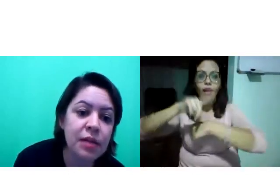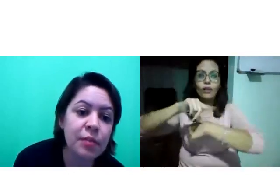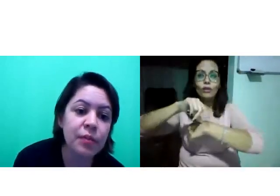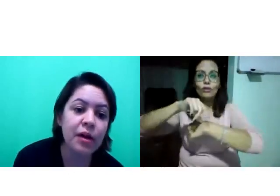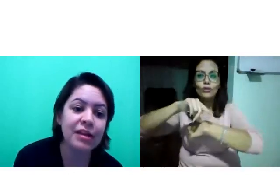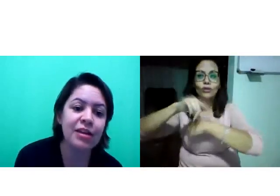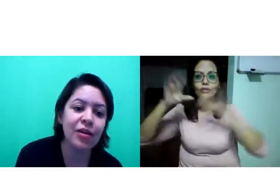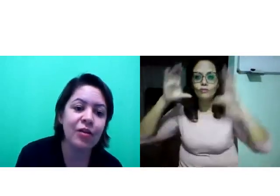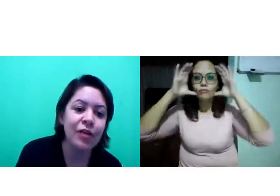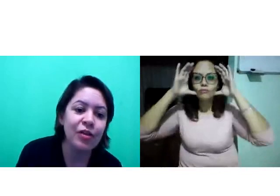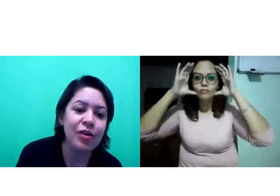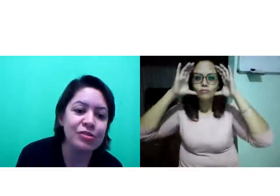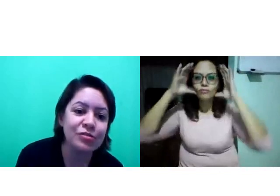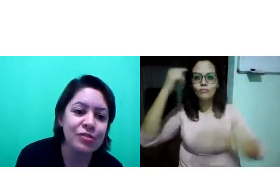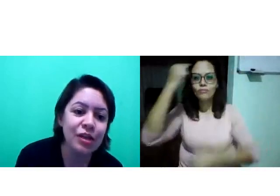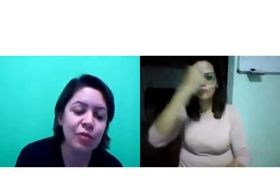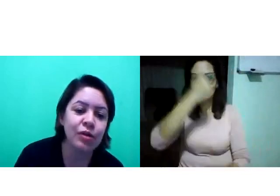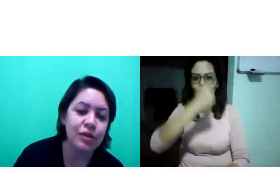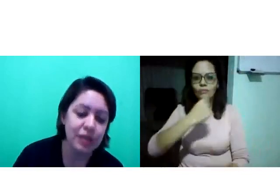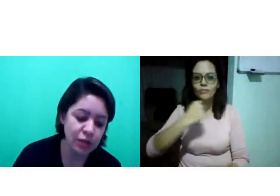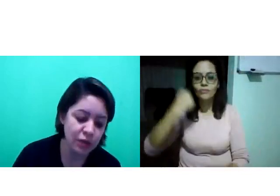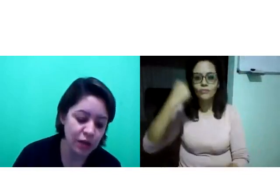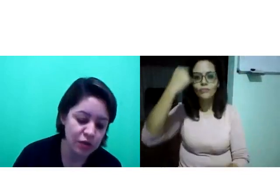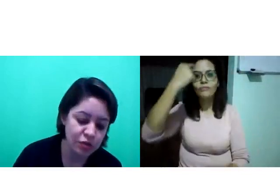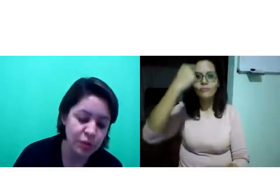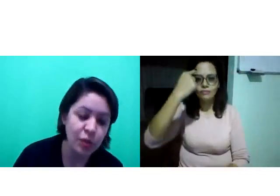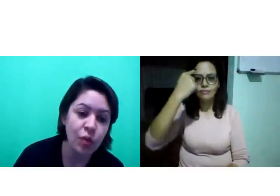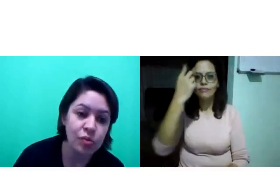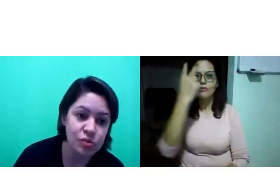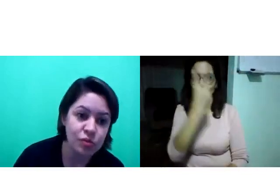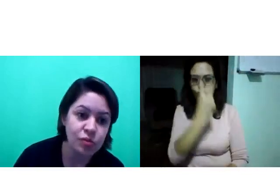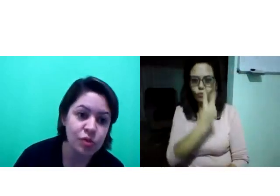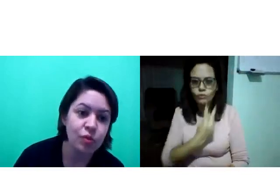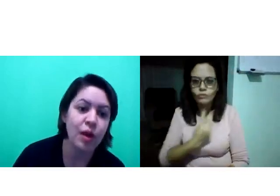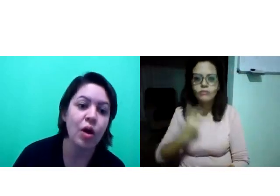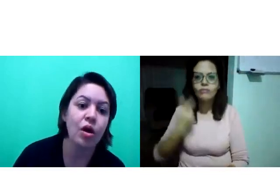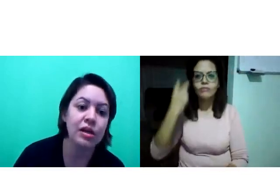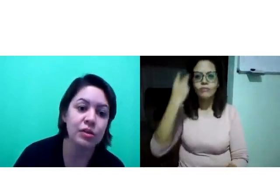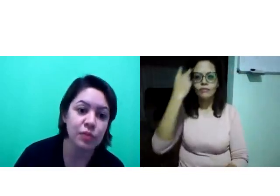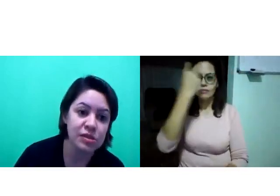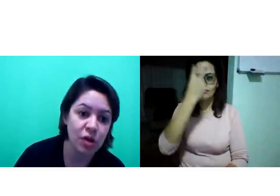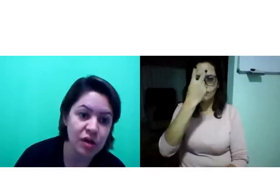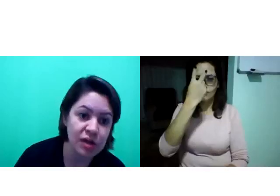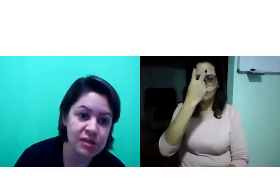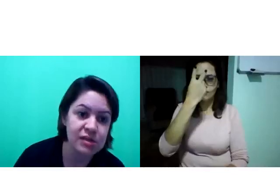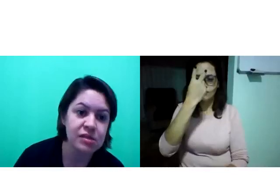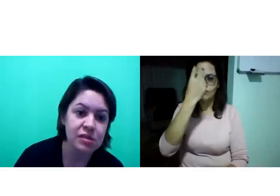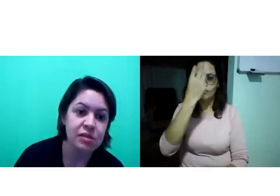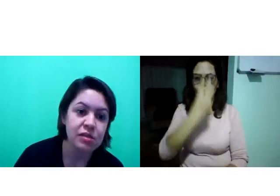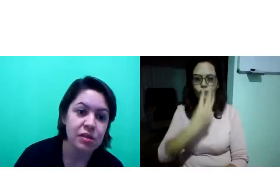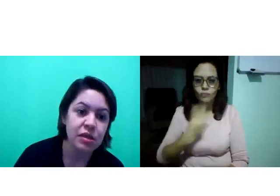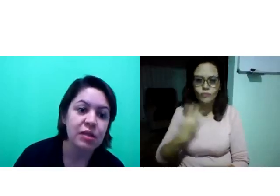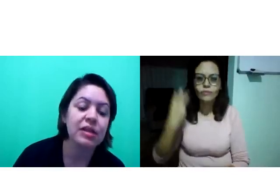percebam aqui, o relógio, eu crio um relógio no meu rosto, uma hora, duas horas,